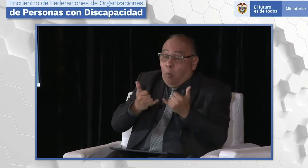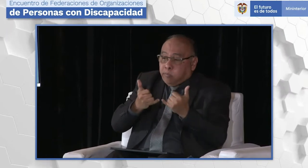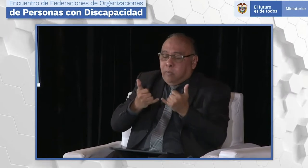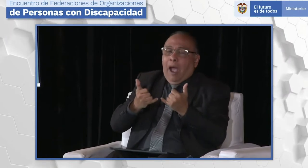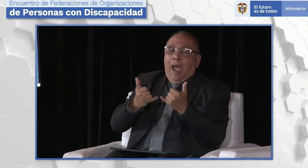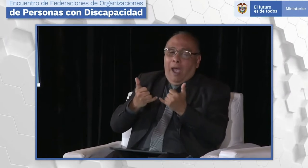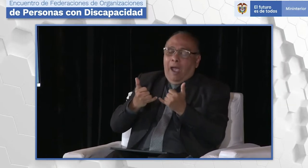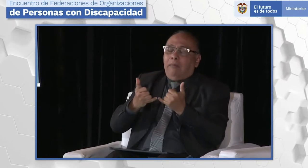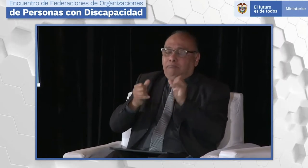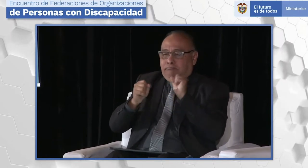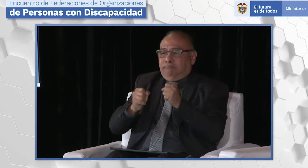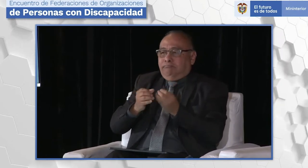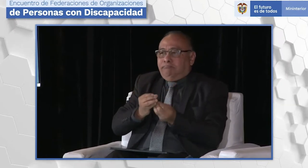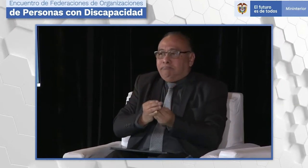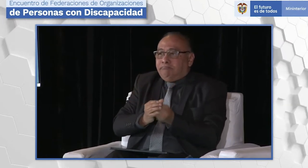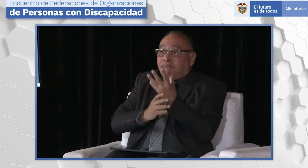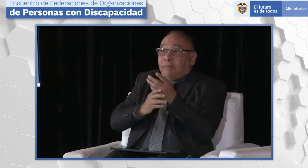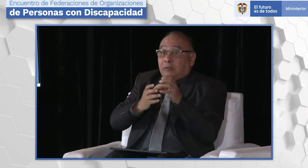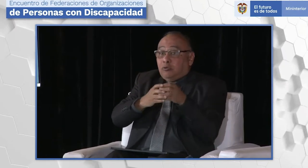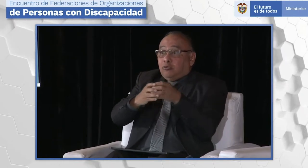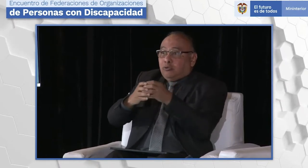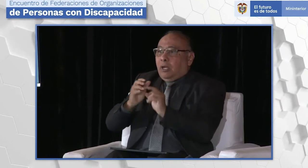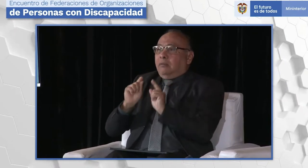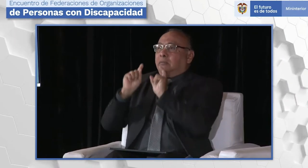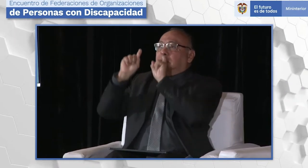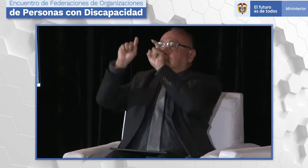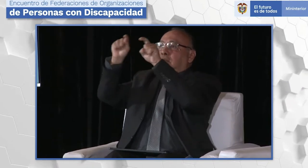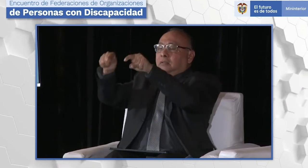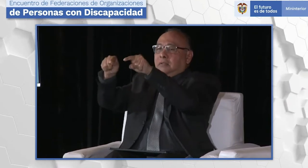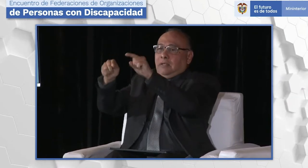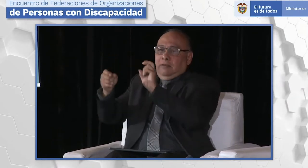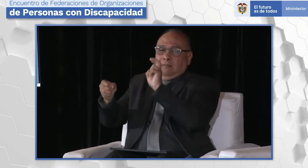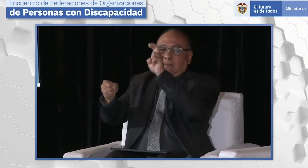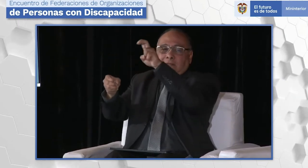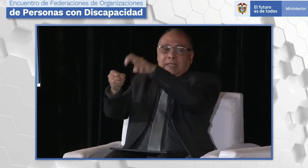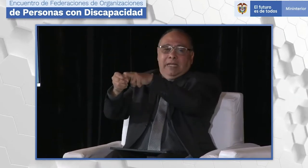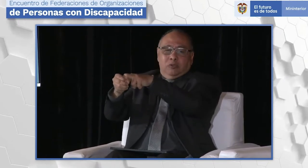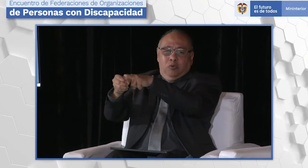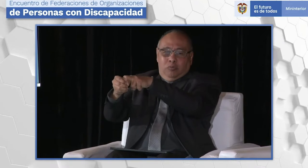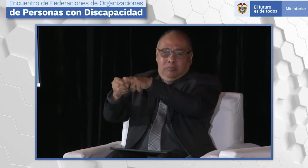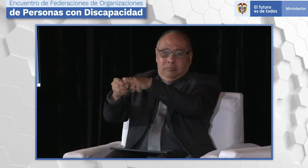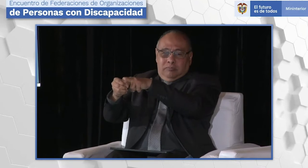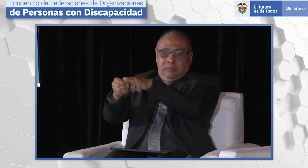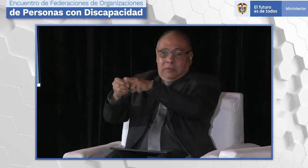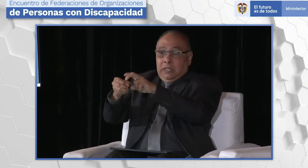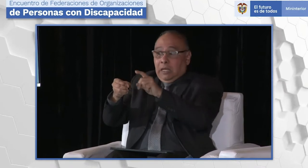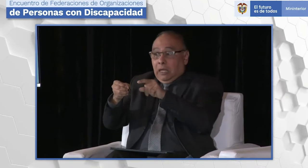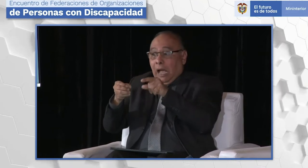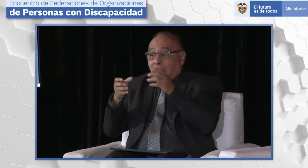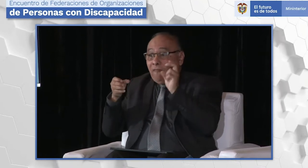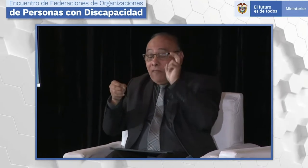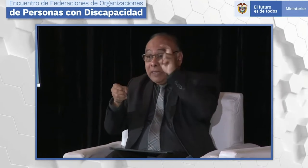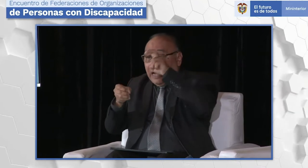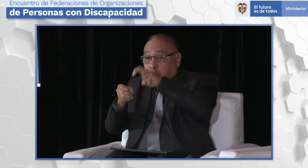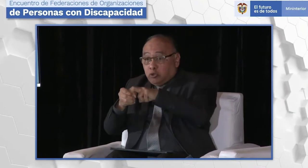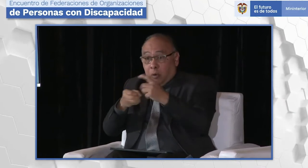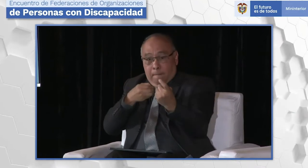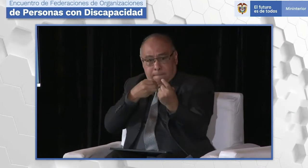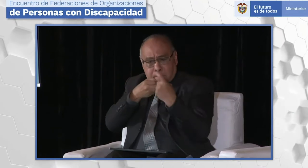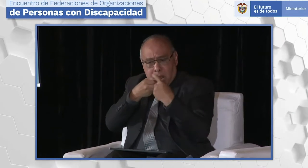Posteriormente, ya cuando se constituyen estas asociaciones, allí ya puede surgir la federación. Cuando